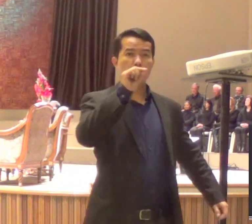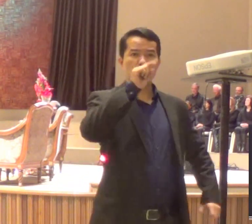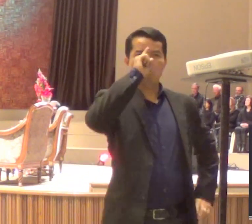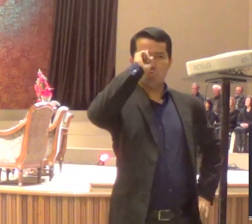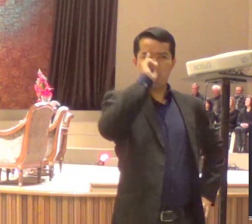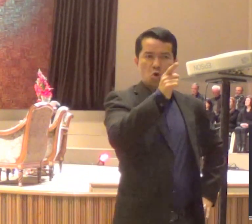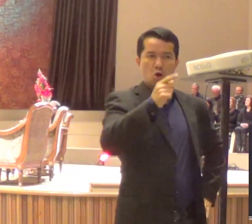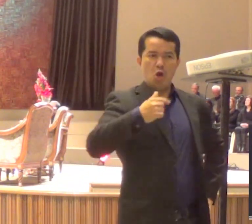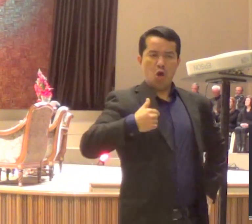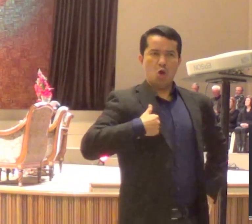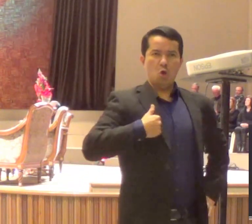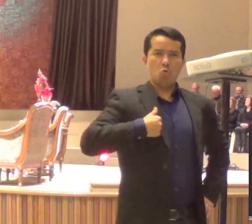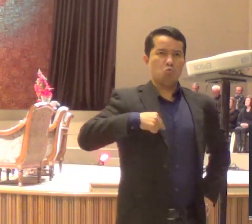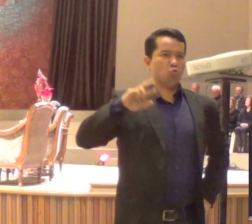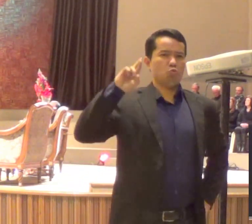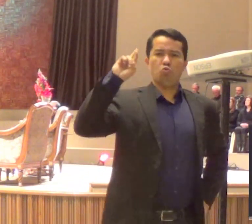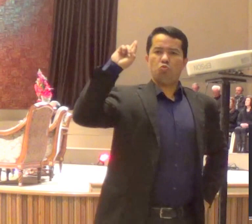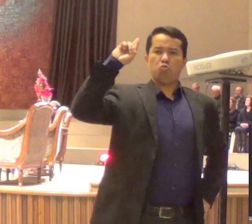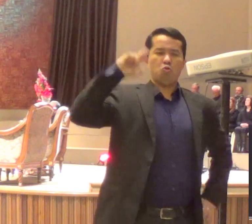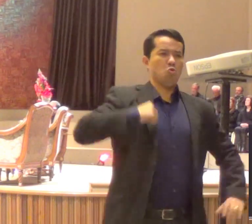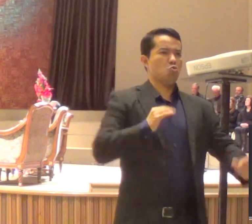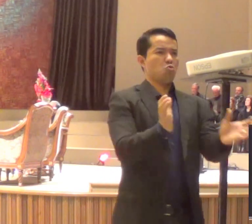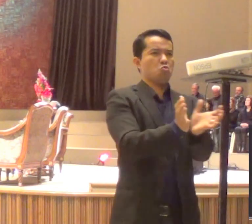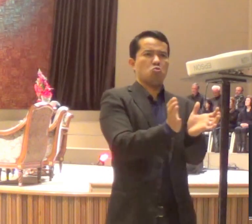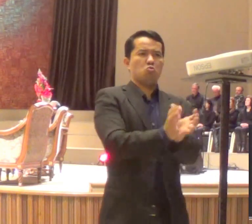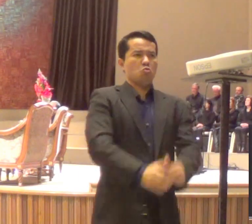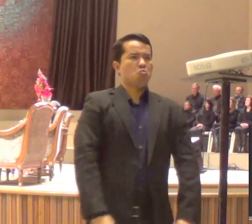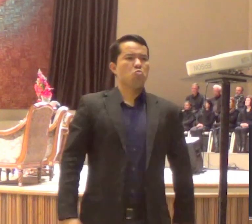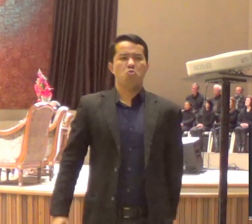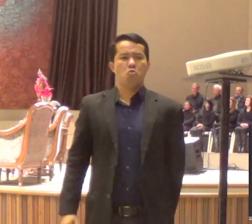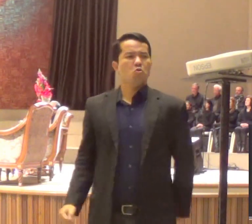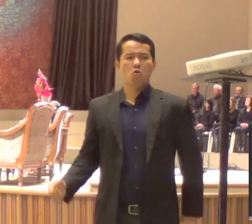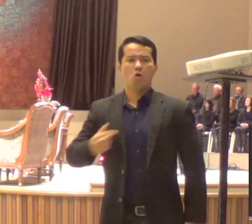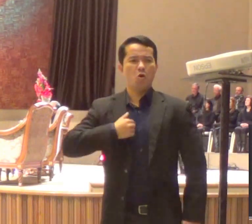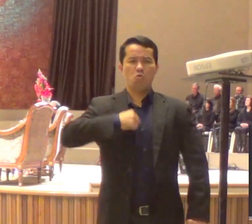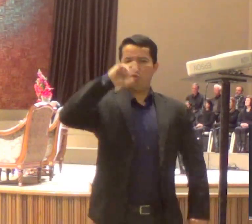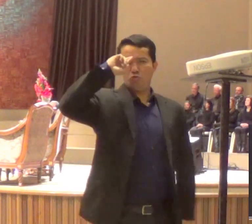representar, um grupo de pessoas, foi coisa nenhuma, você está aqui, para representar Jesus, para fazer a obra de Deus,